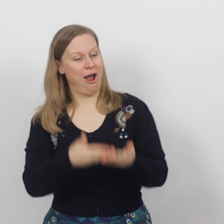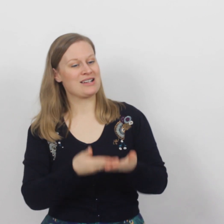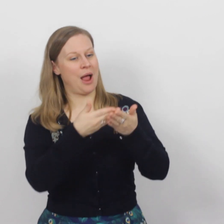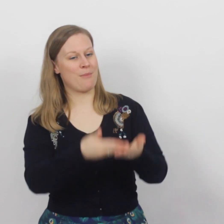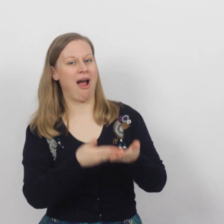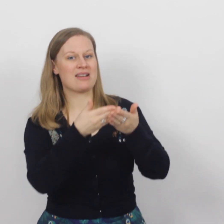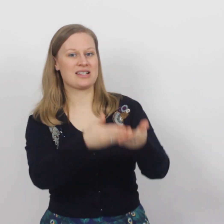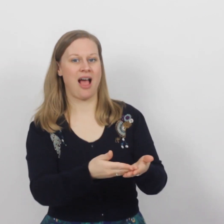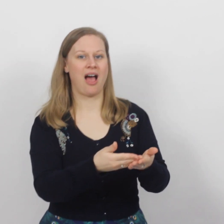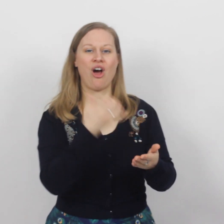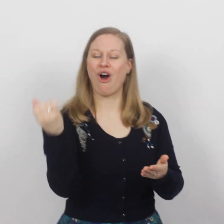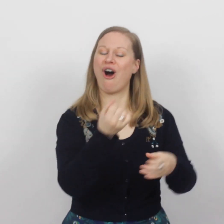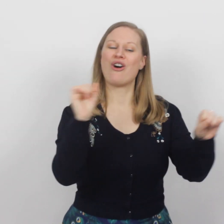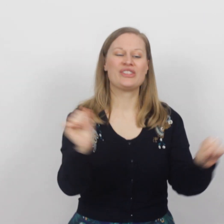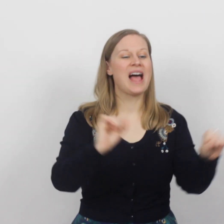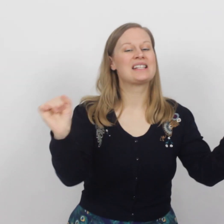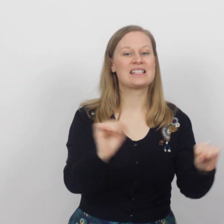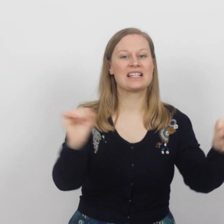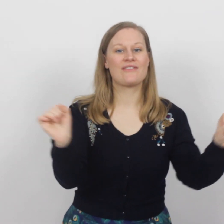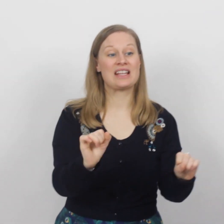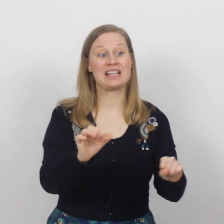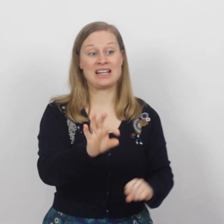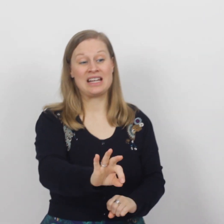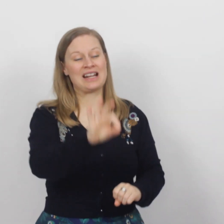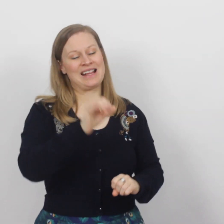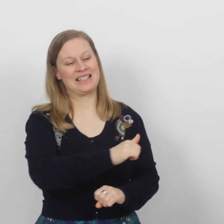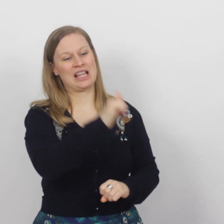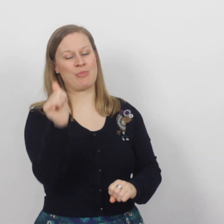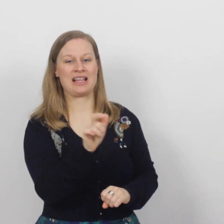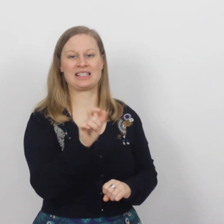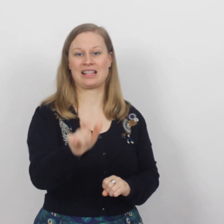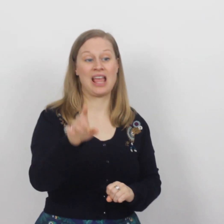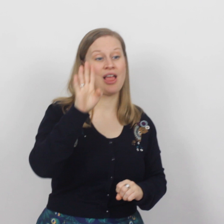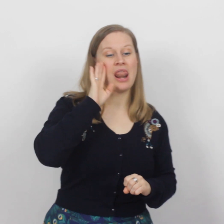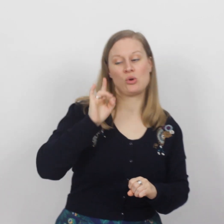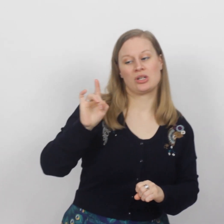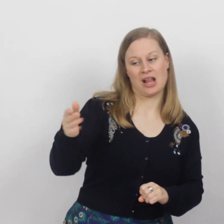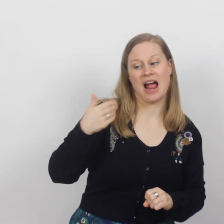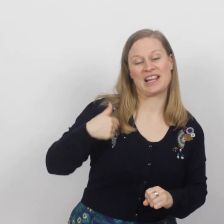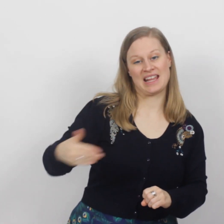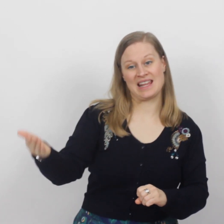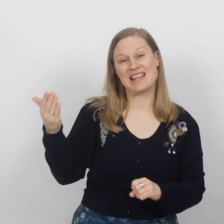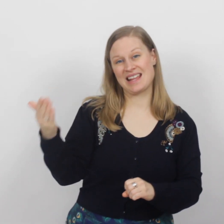Maak daar, maak daar, altijd in de weer. Kies het beste deel, luister naar de Heer.